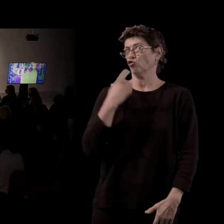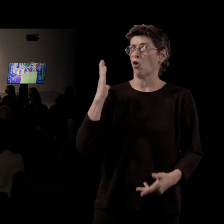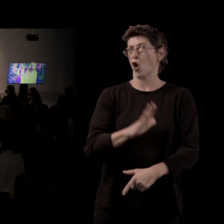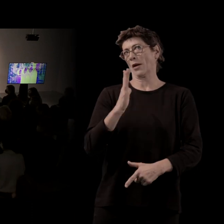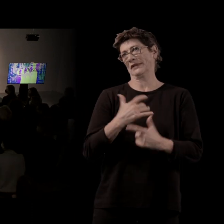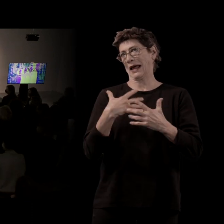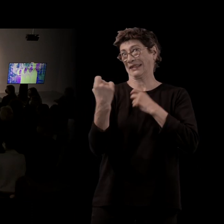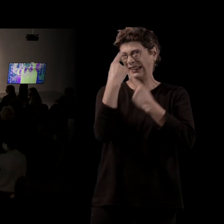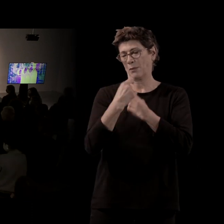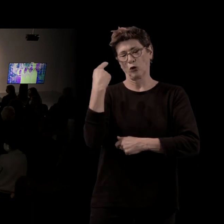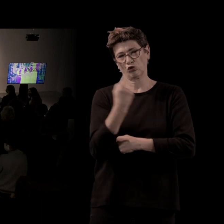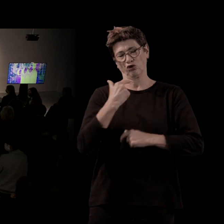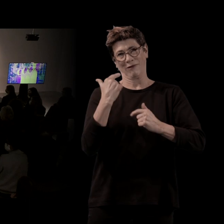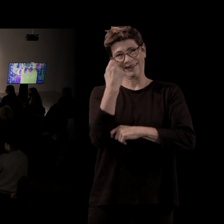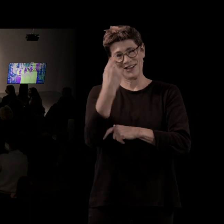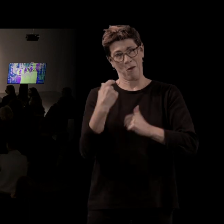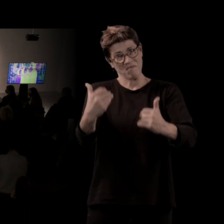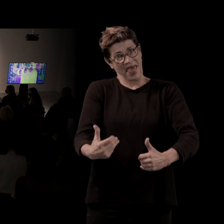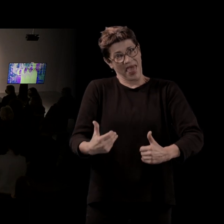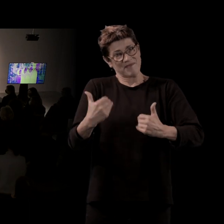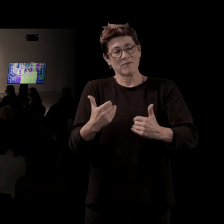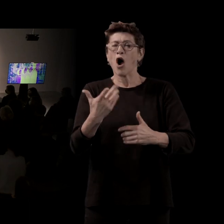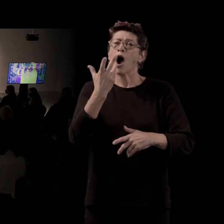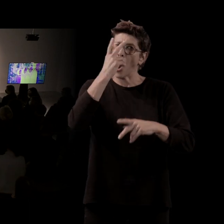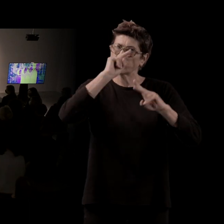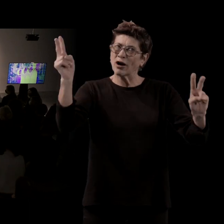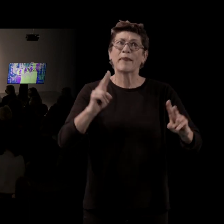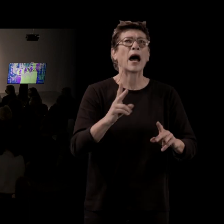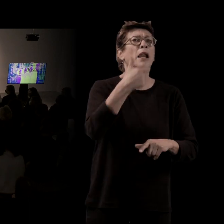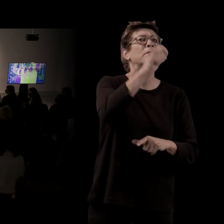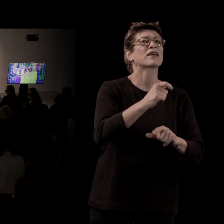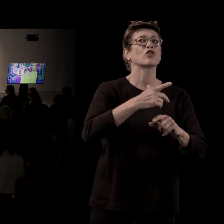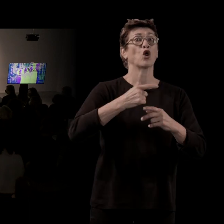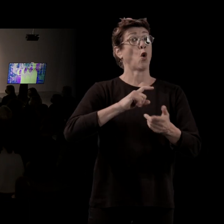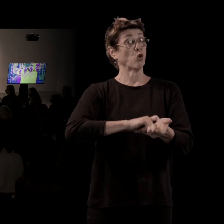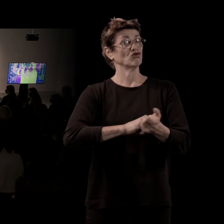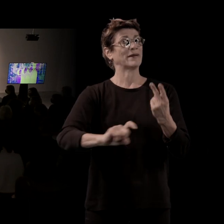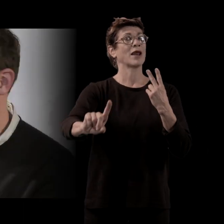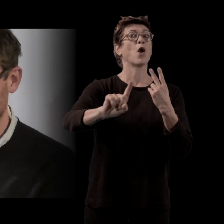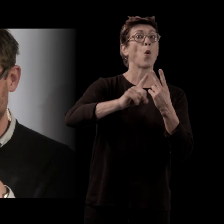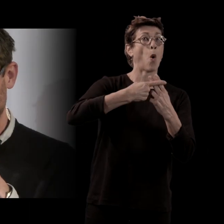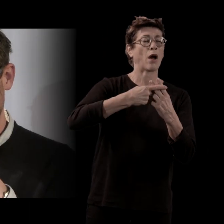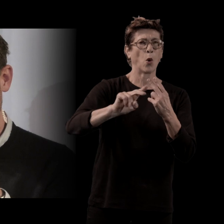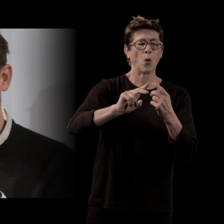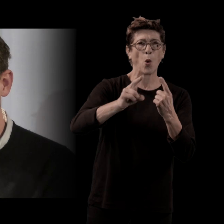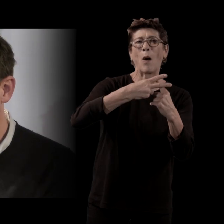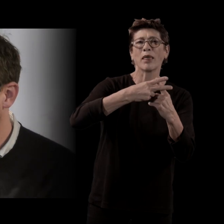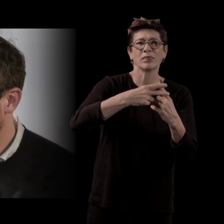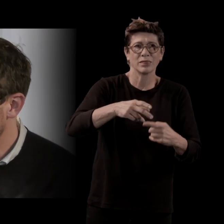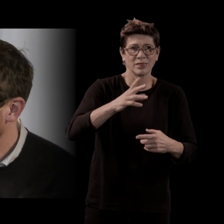Et il me pose toujours cette question. En général, il y a aussi un Lorrain. Où est-il qu'il se dénonce ? Il y en a plusieurs, voilà. Alors, je fais ce rôle